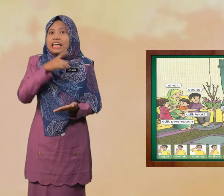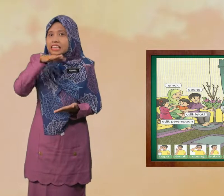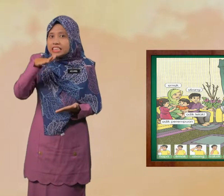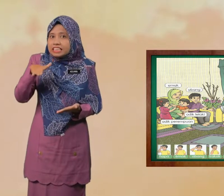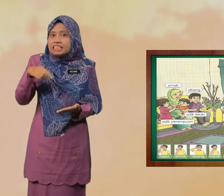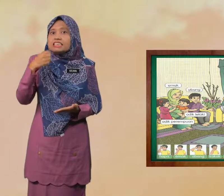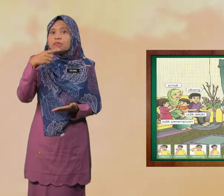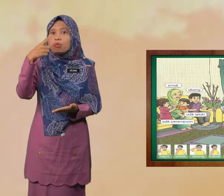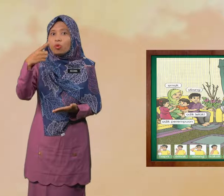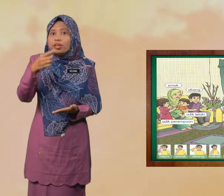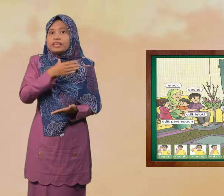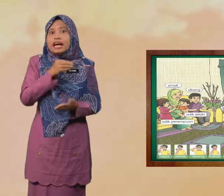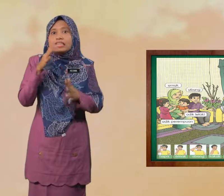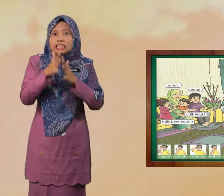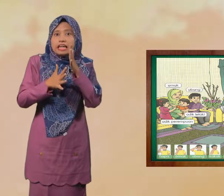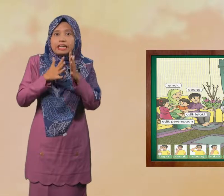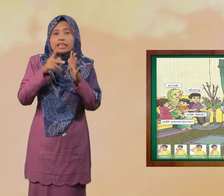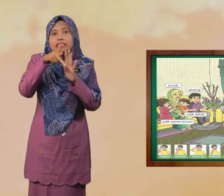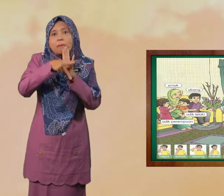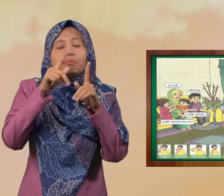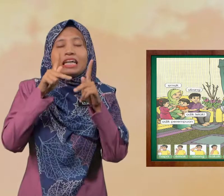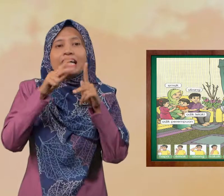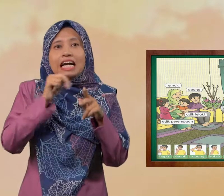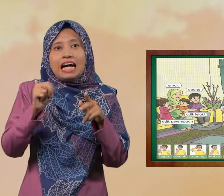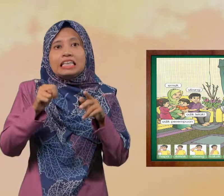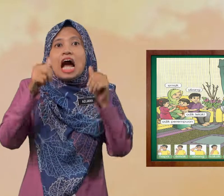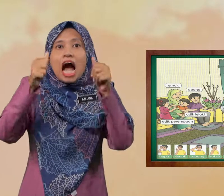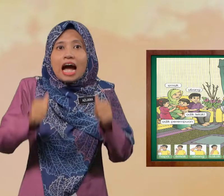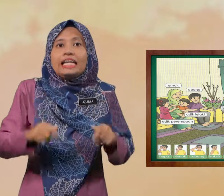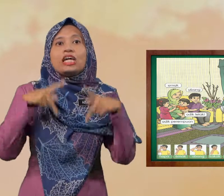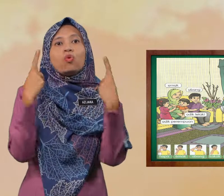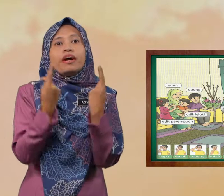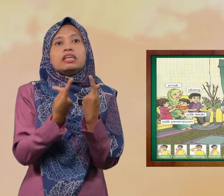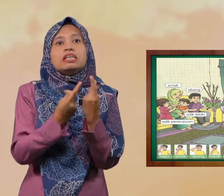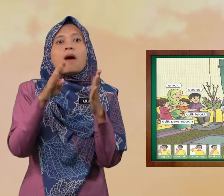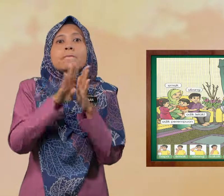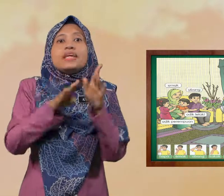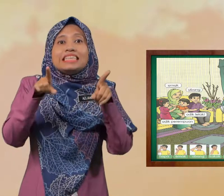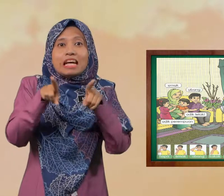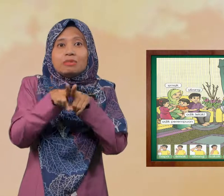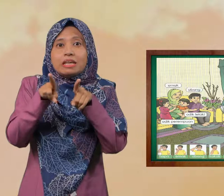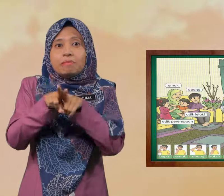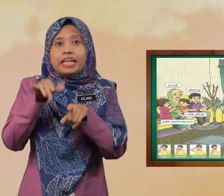ije sebut dan isyaratkan perkataan ahli keluarga bersama-sama ya